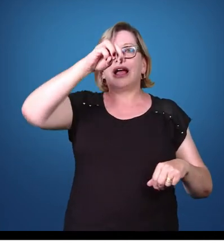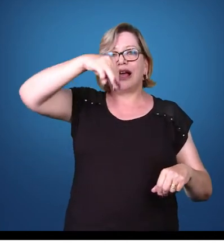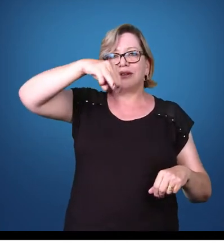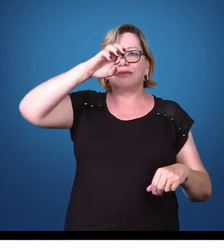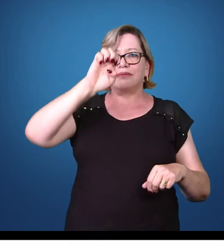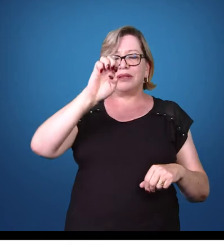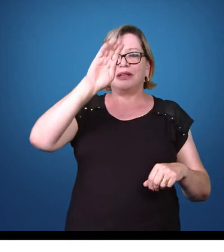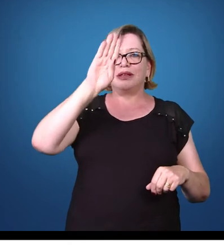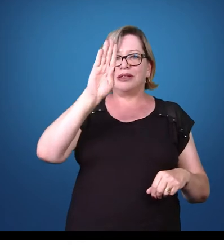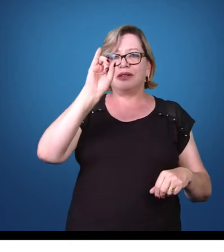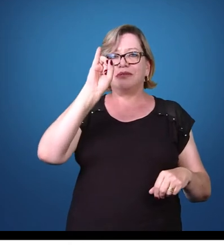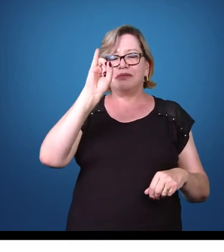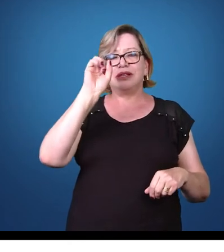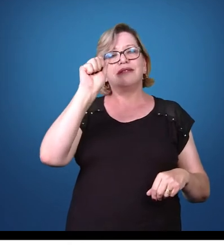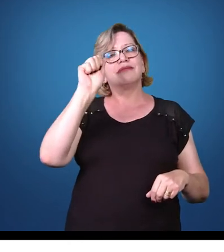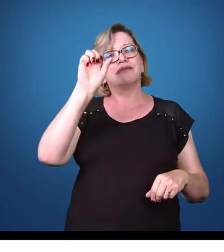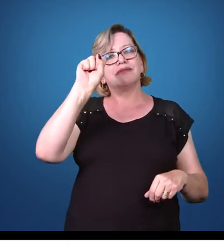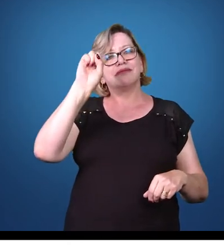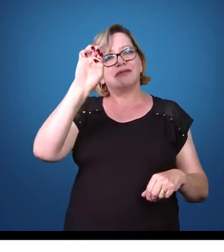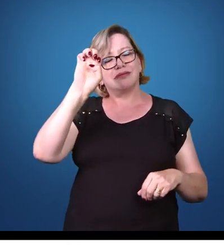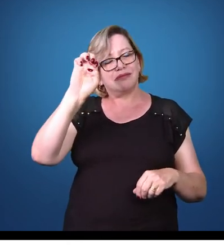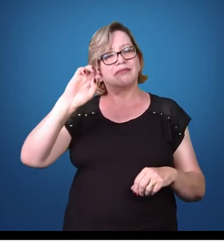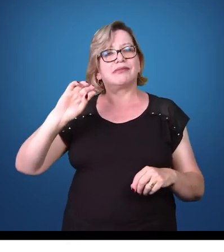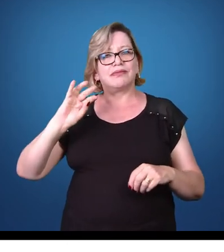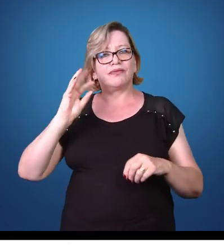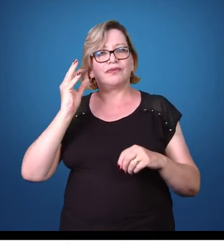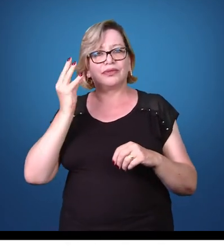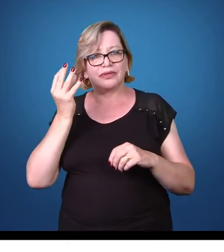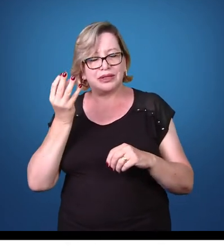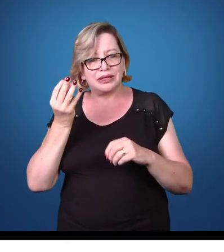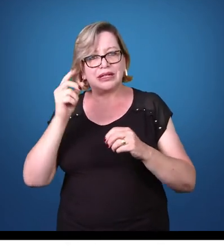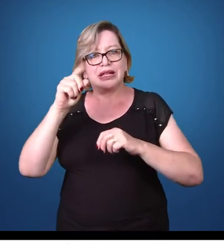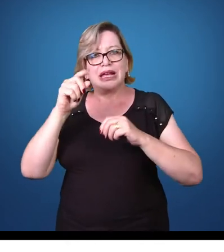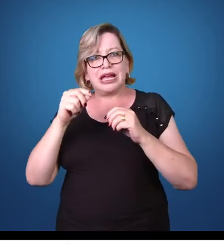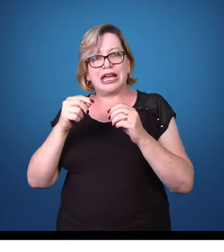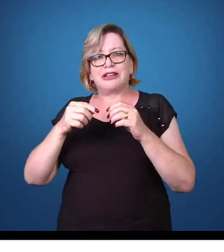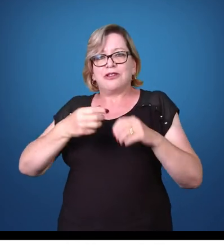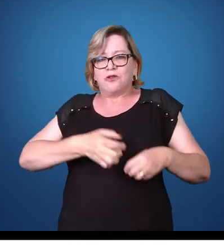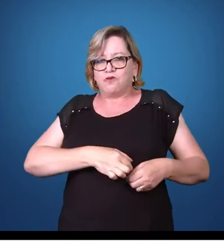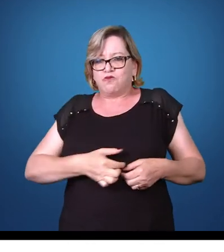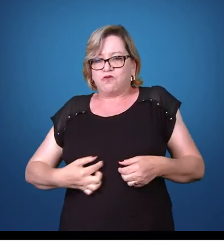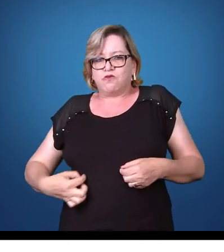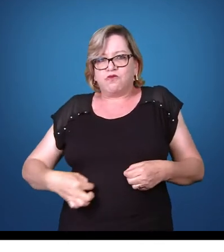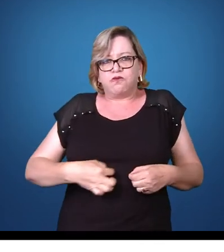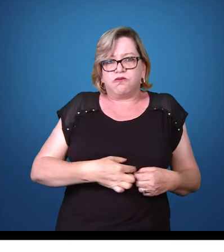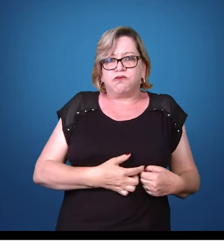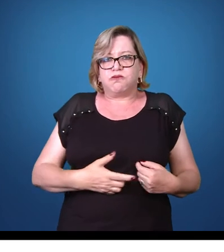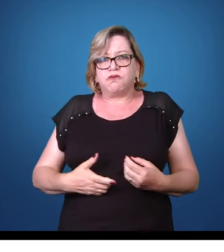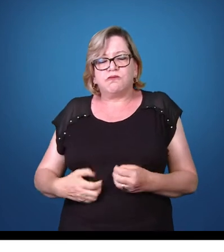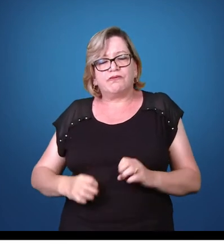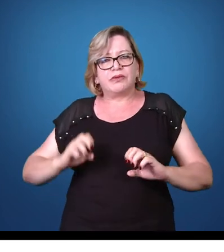entameba estolística ou entameba dista. É uma infecção do trato intestinal, basicamente.